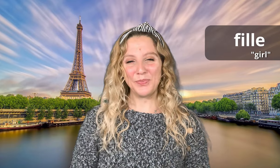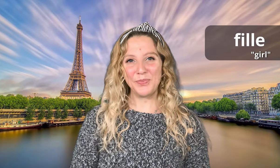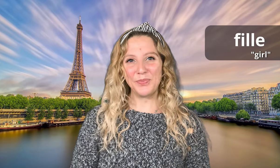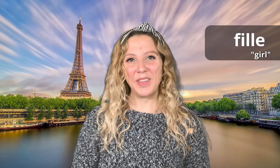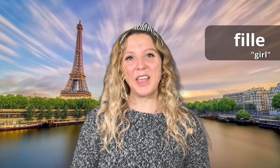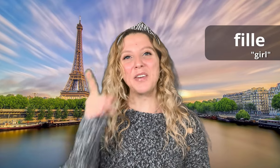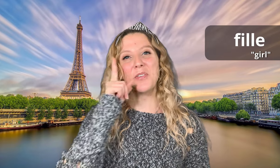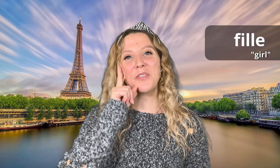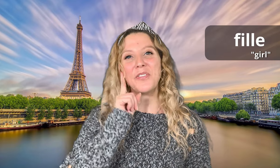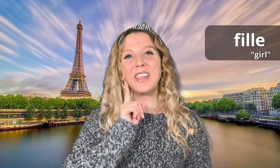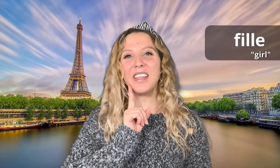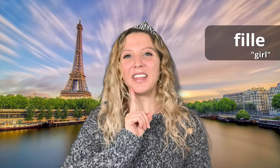Fille